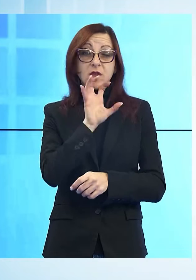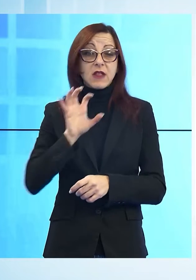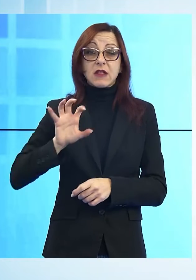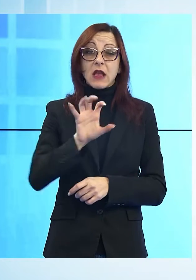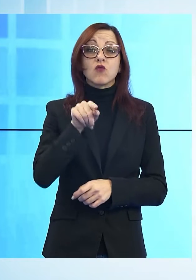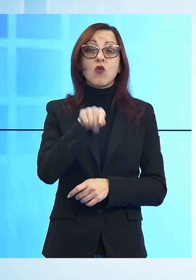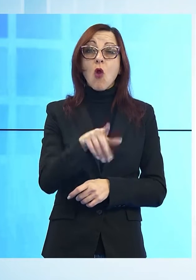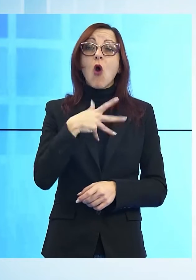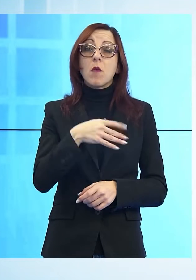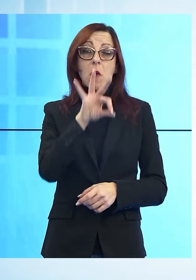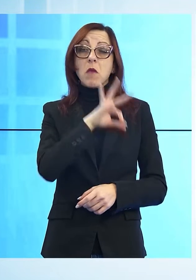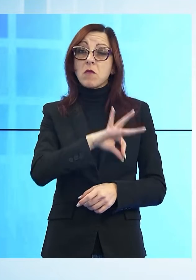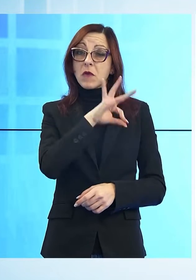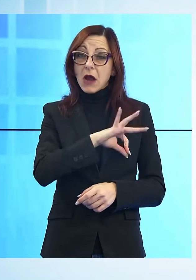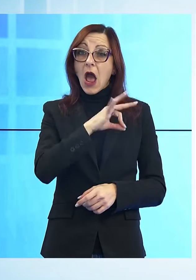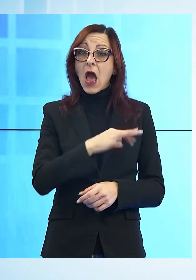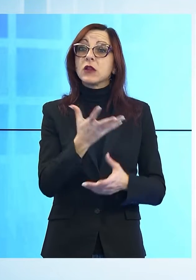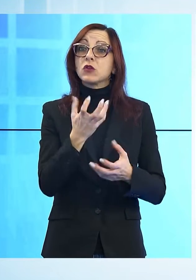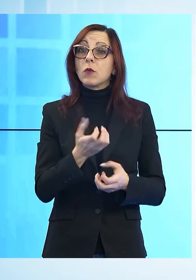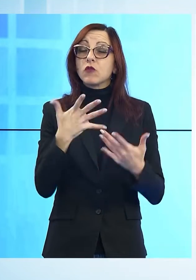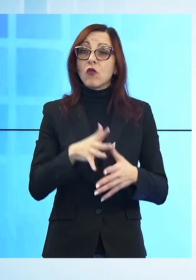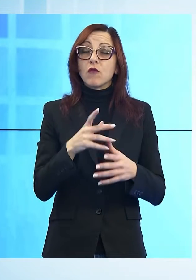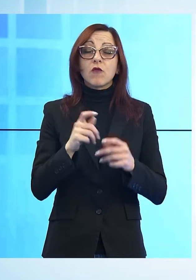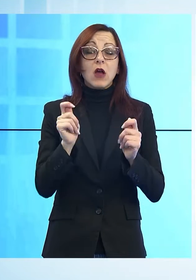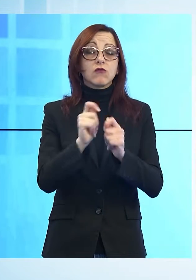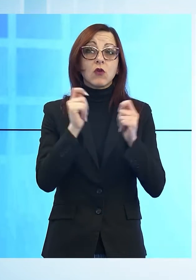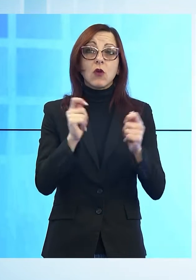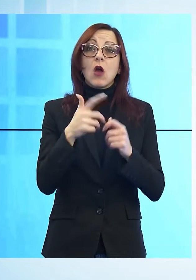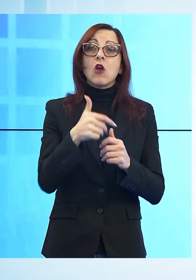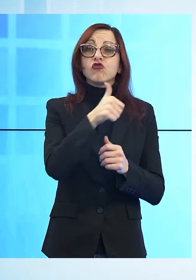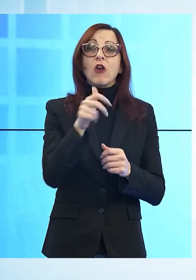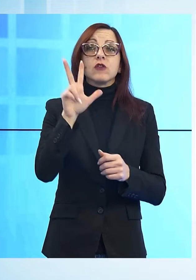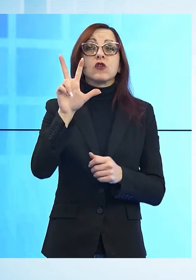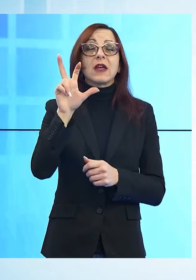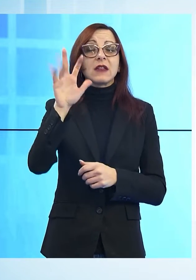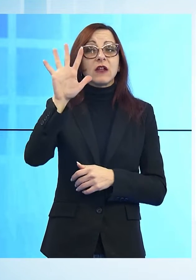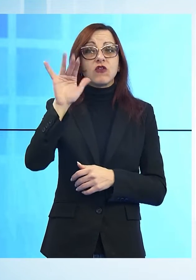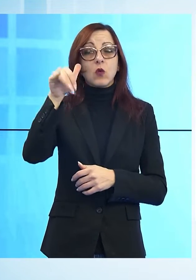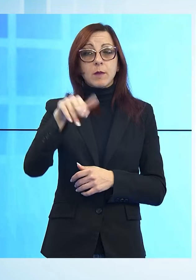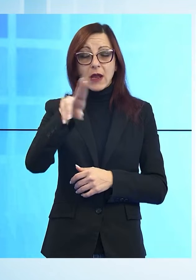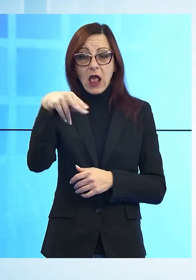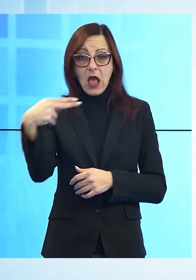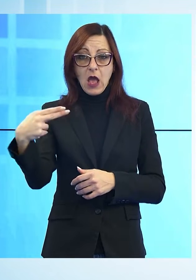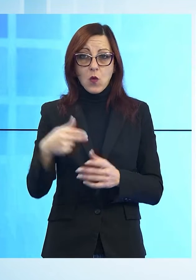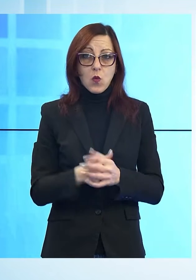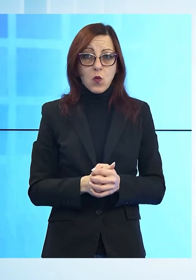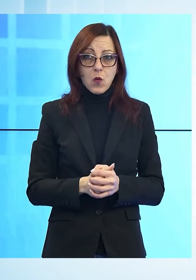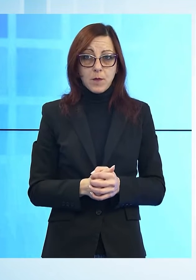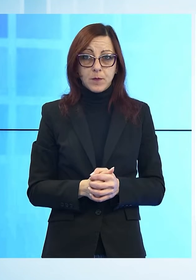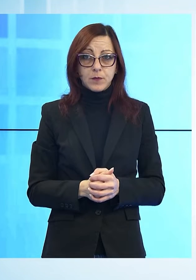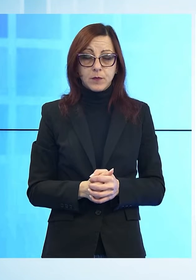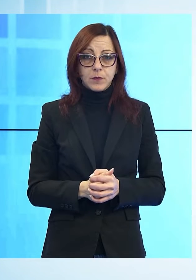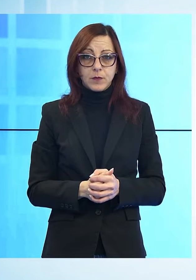percepito tale beneficio economico per un ammontare complessivo di oltre 135 mila euro. L'analisi effettuata